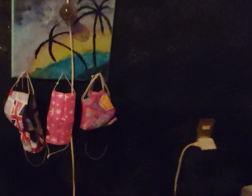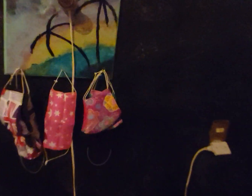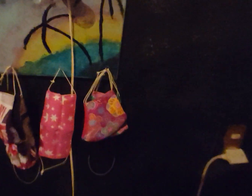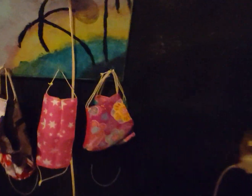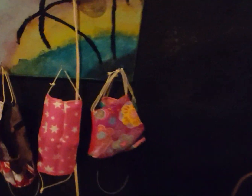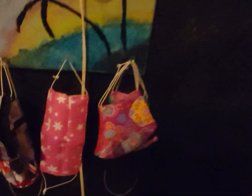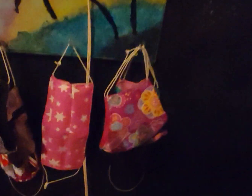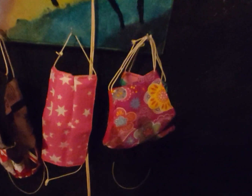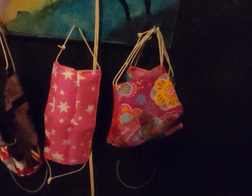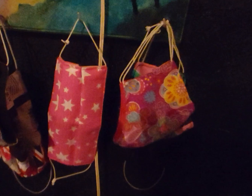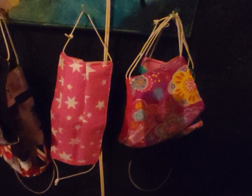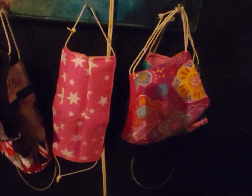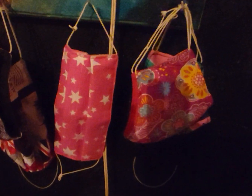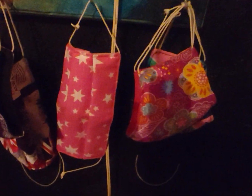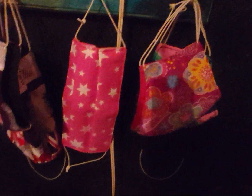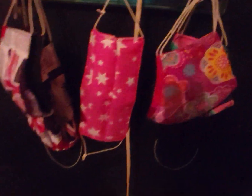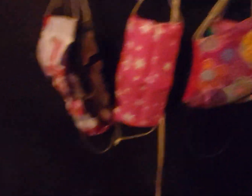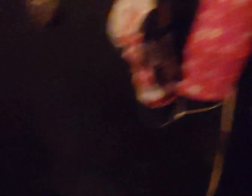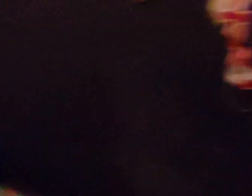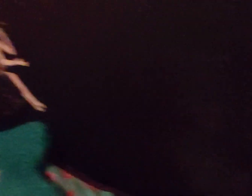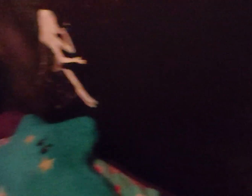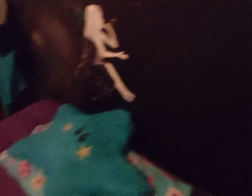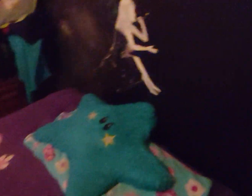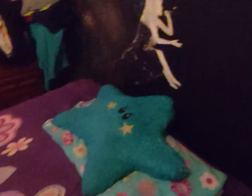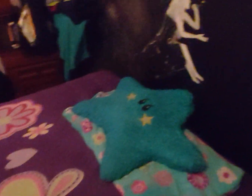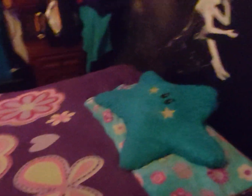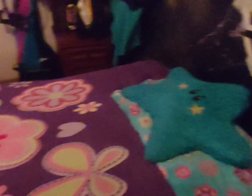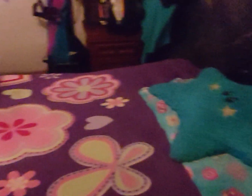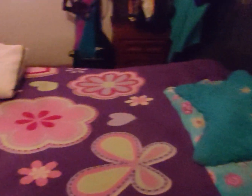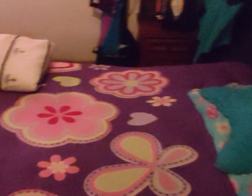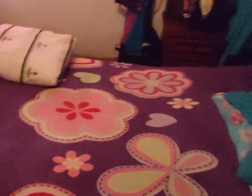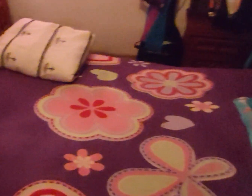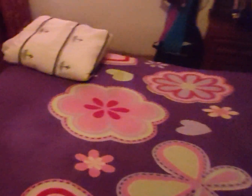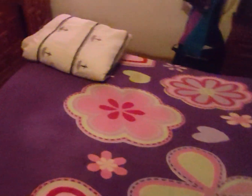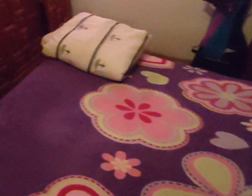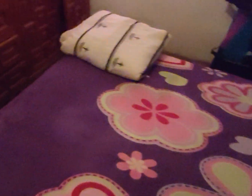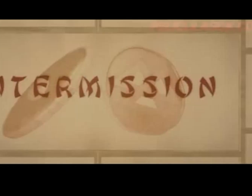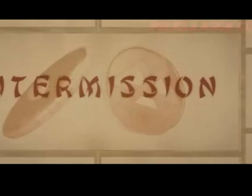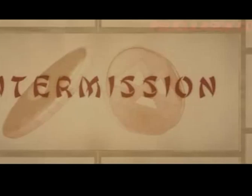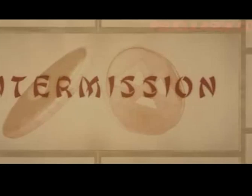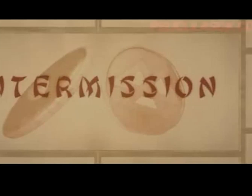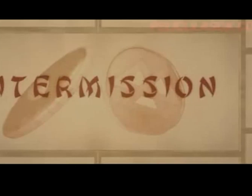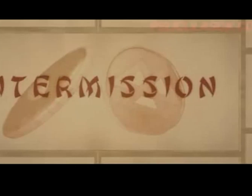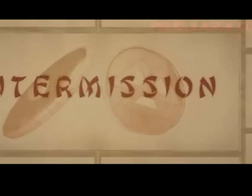Discubrebocas con los que salgo a la calle, nice, ¿pero por qué te ríes? Intermedio